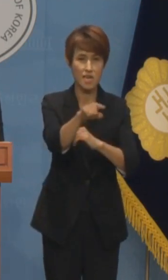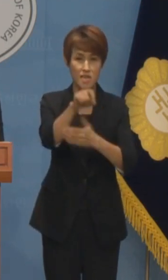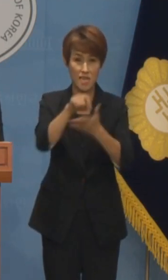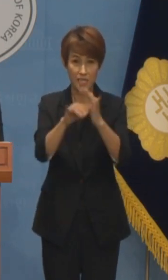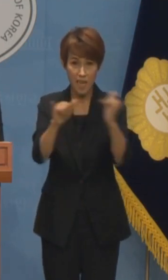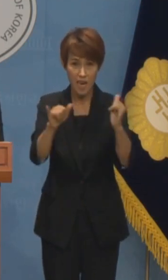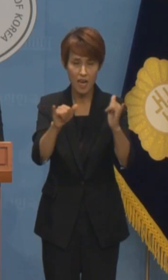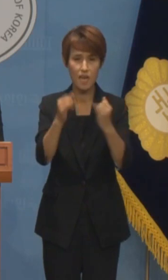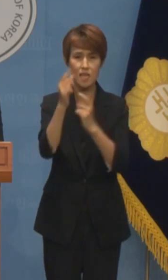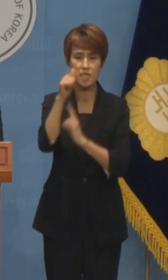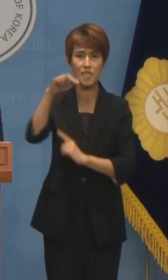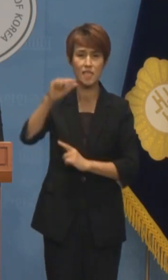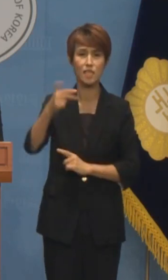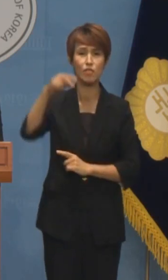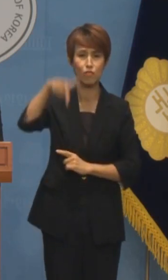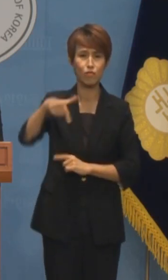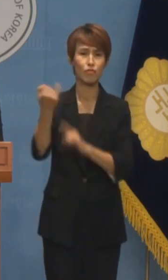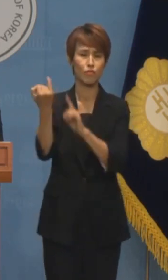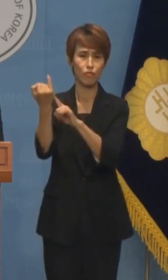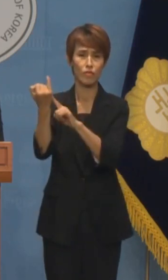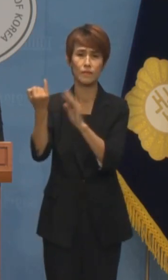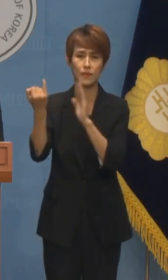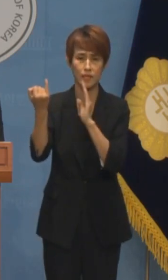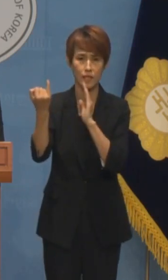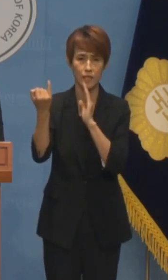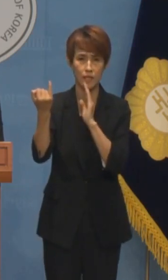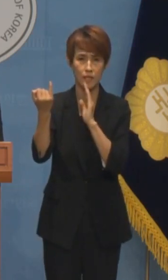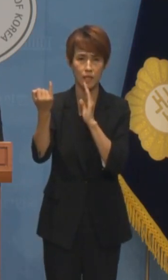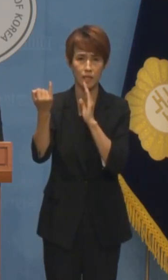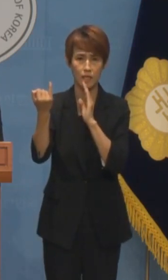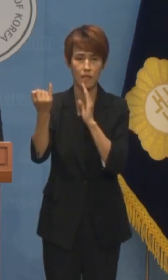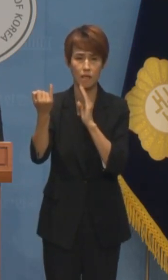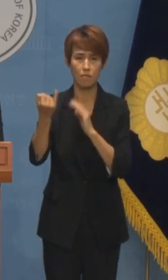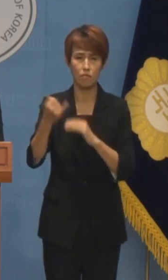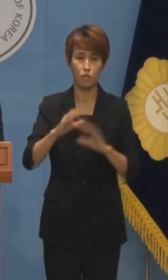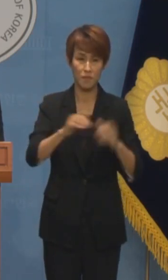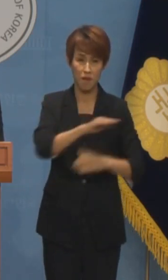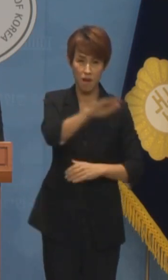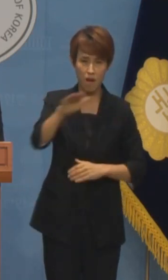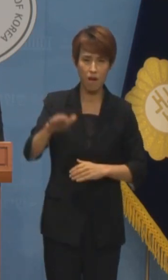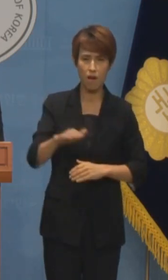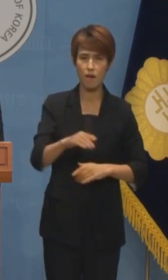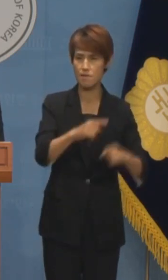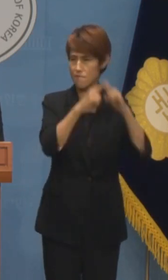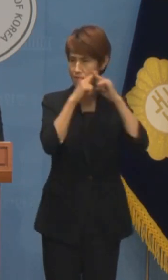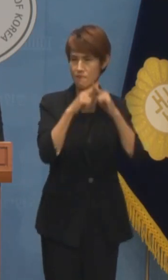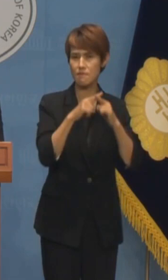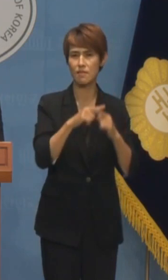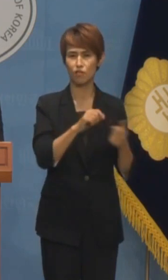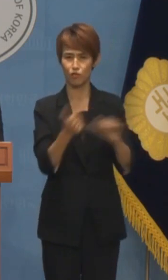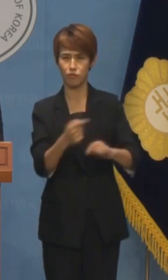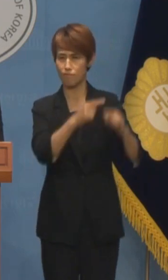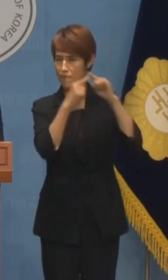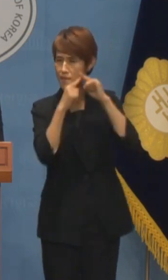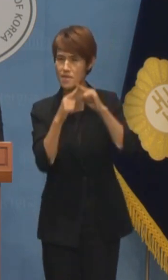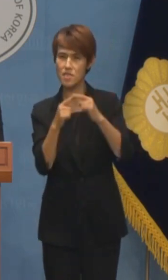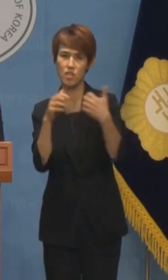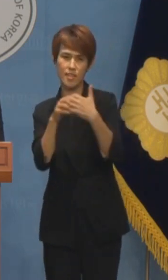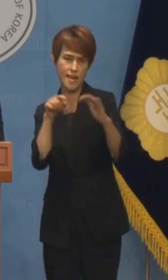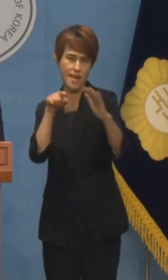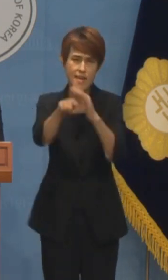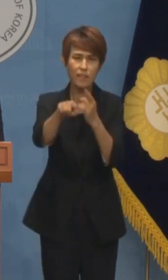국민들 모두도 지금까지 목숨 걸고 전장을 누빈 언론인이라고 알고 있었습니다